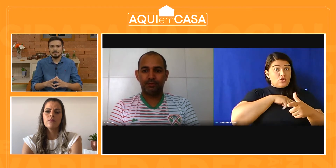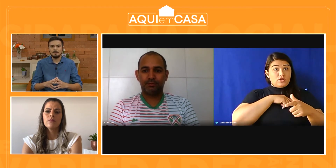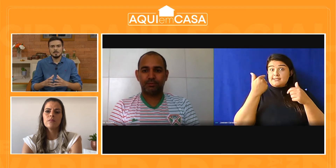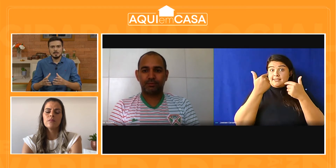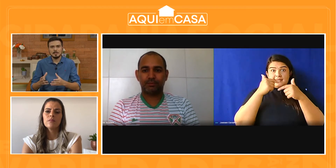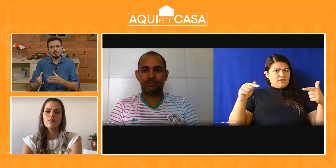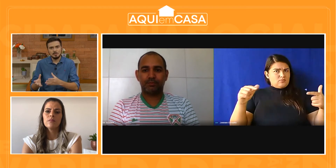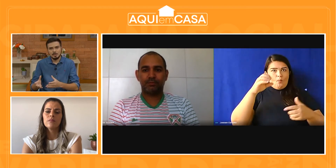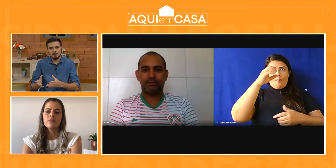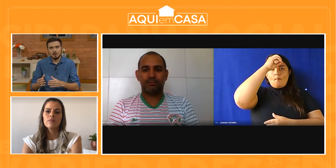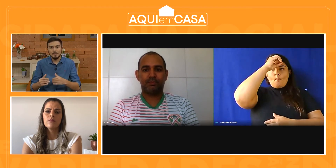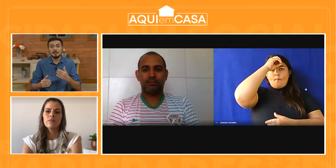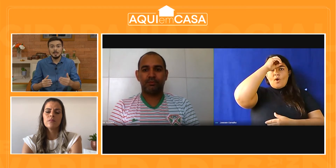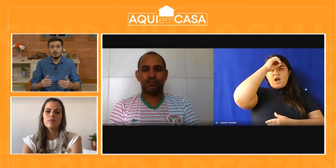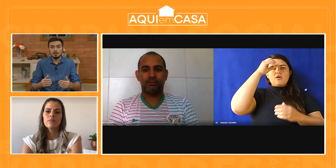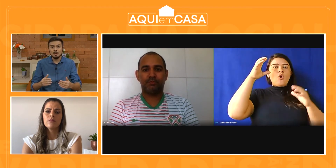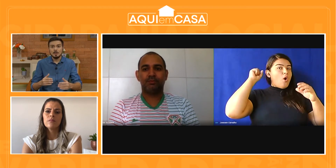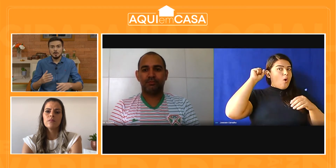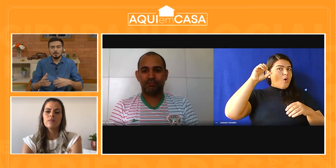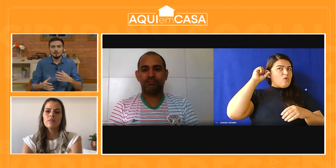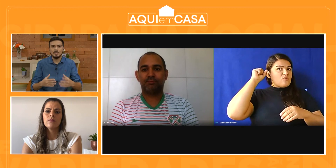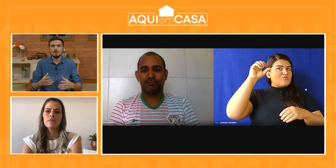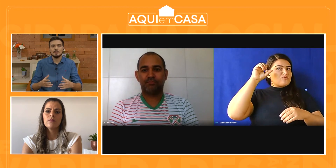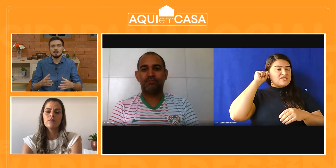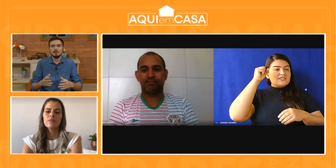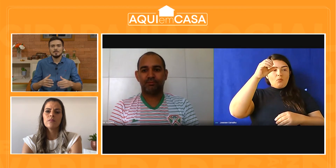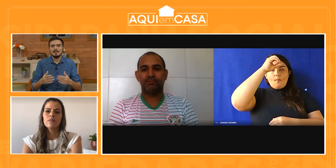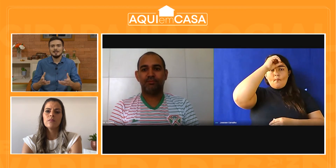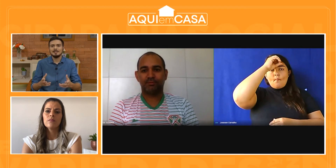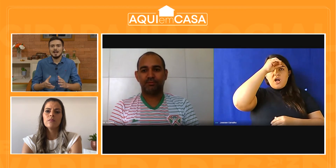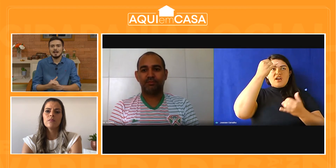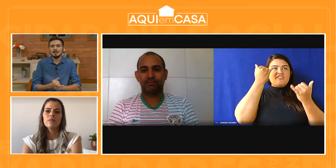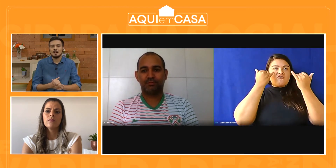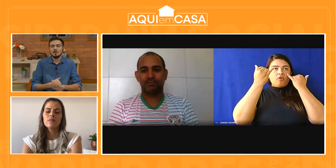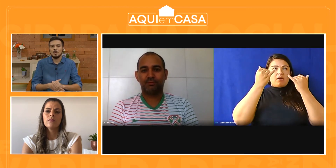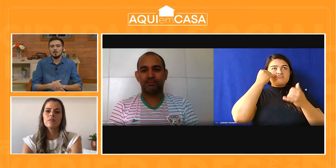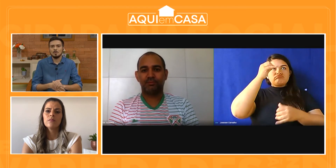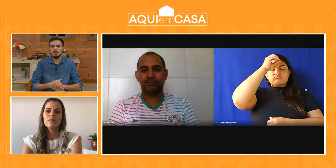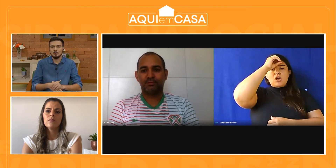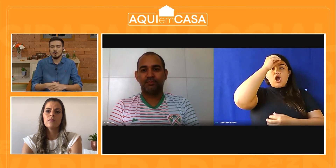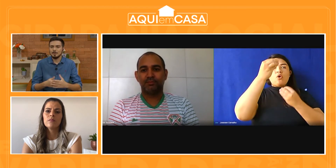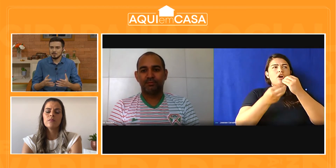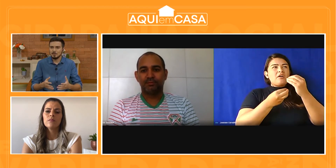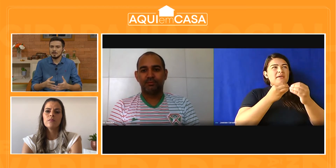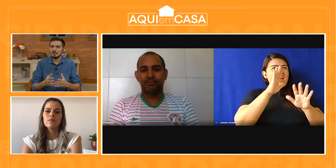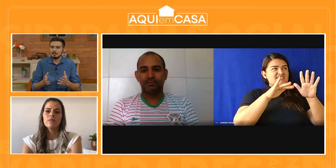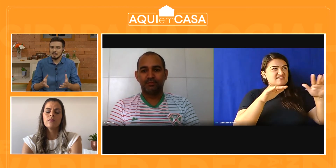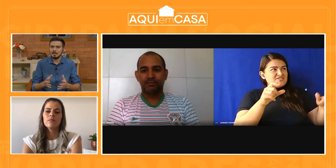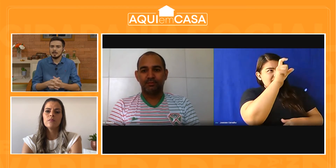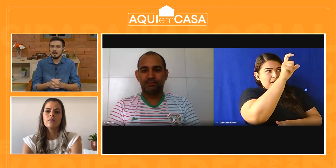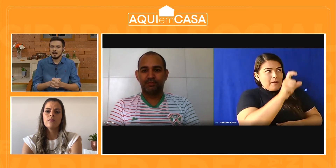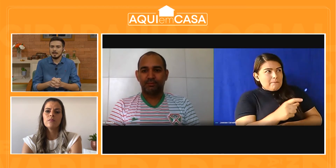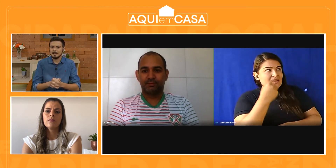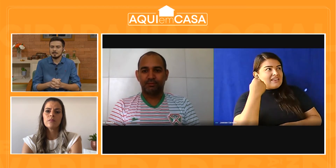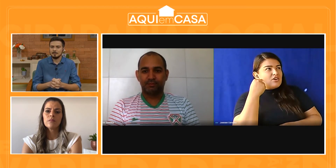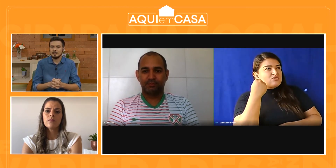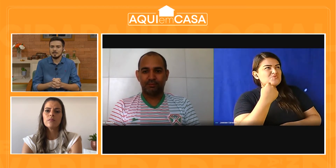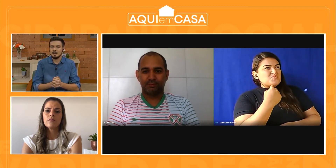deficiência auditiva, cometemos quando vamos ali lidar com uma pessoa que tem essa deficiência,